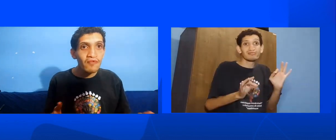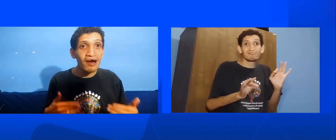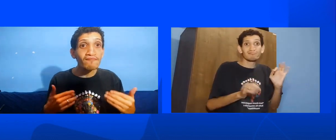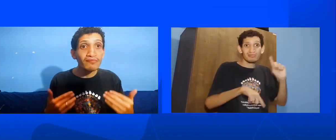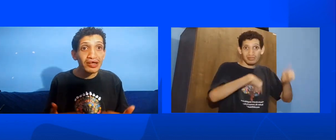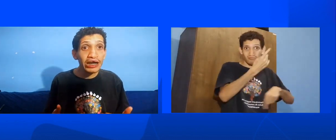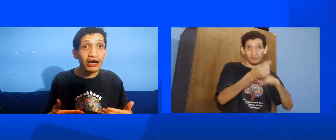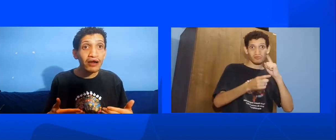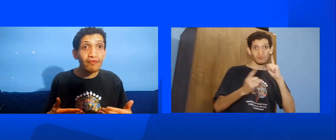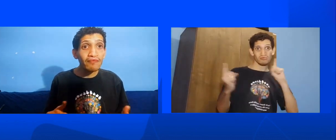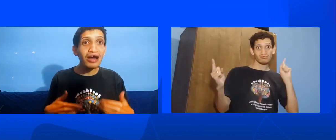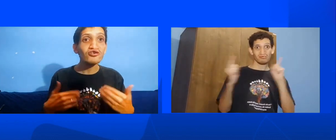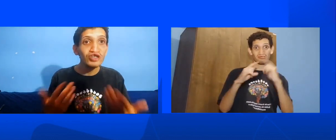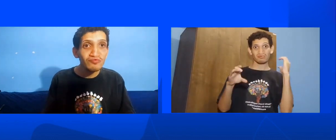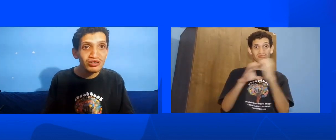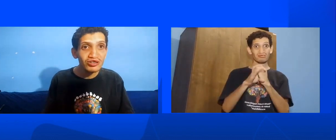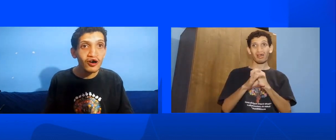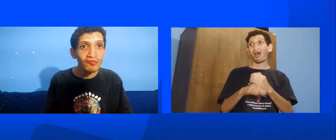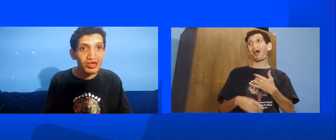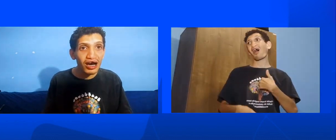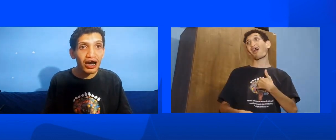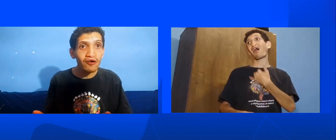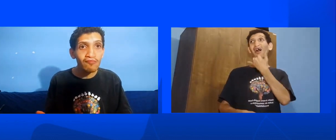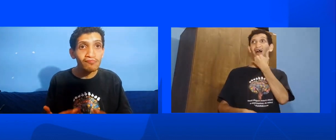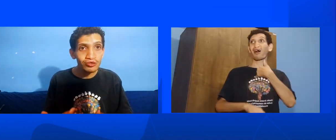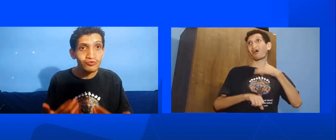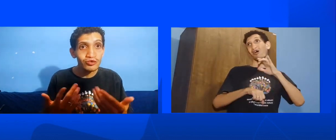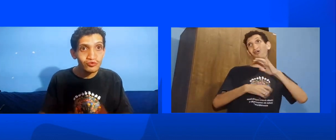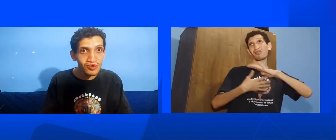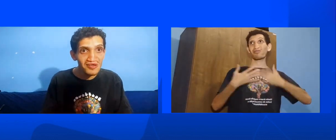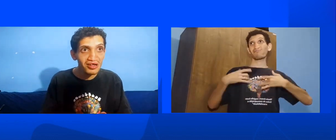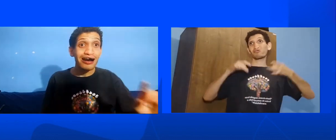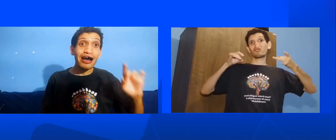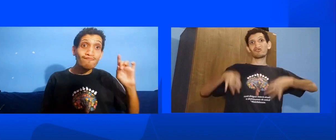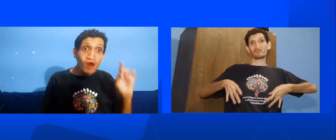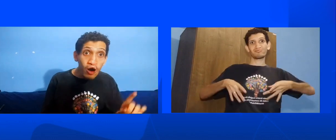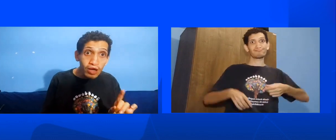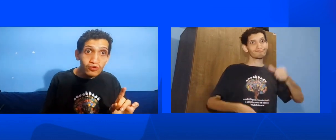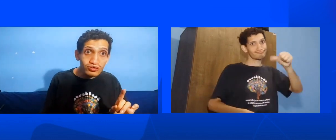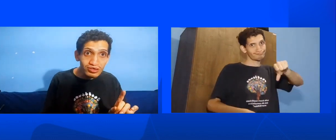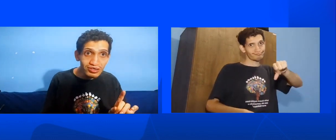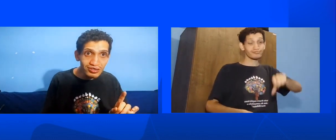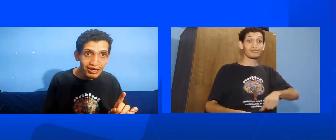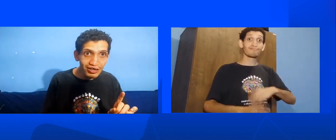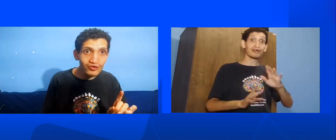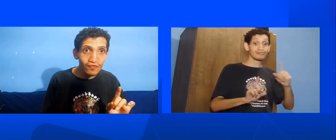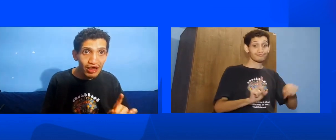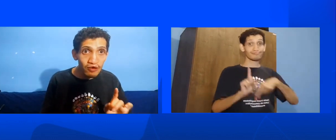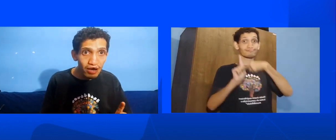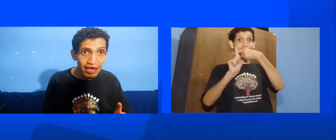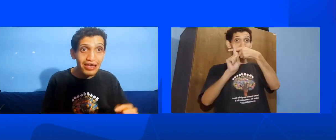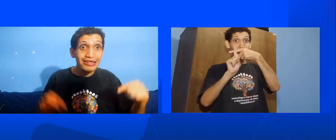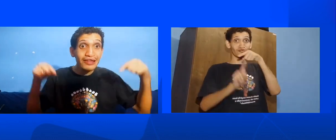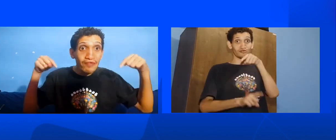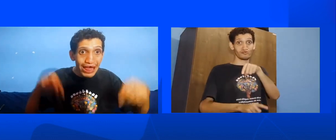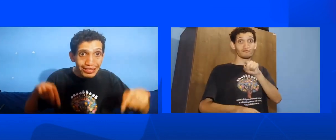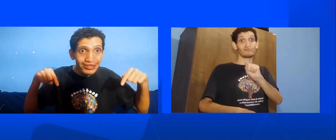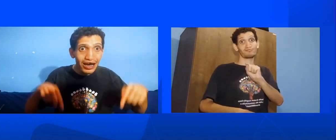Na primeira tentativa De se comunicar com uma pessoa surda A boa notícia que eu tenho é Que nesse